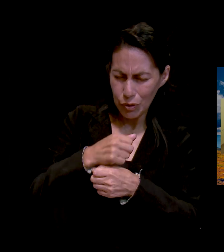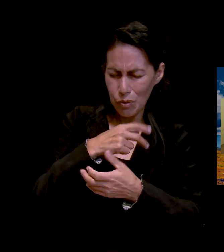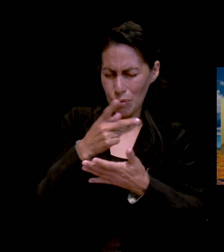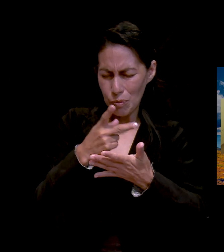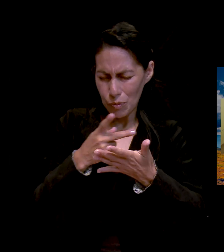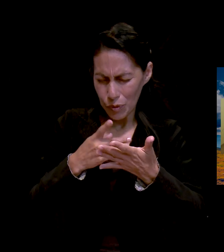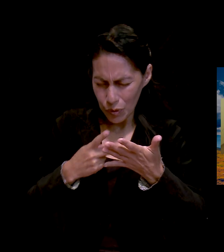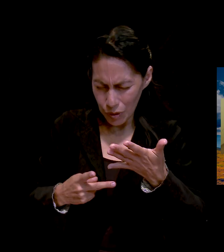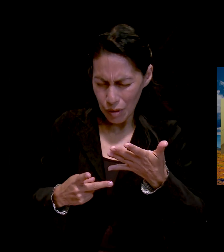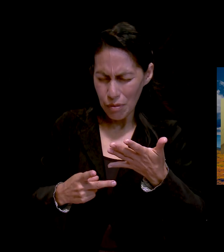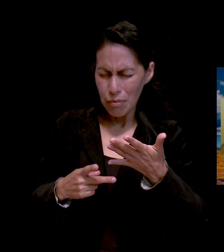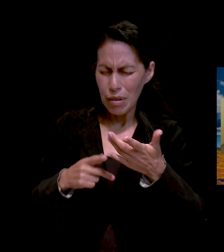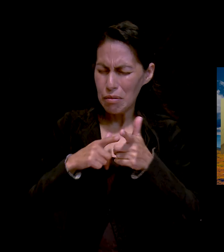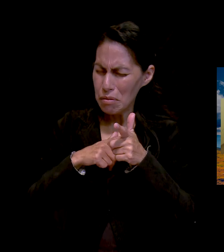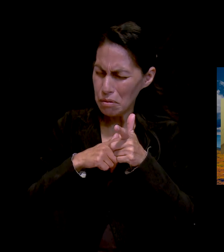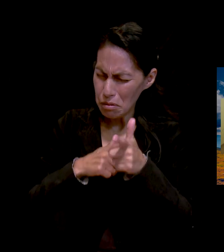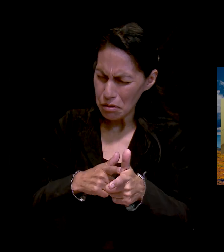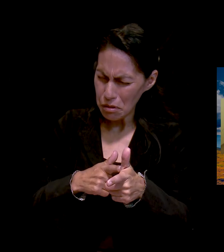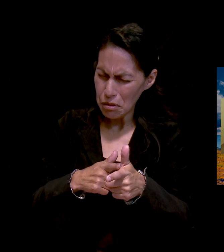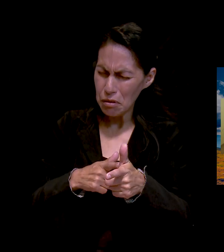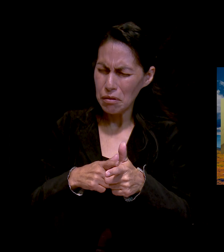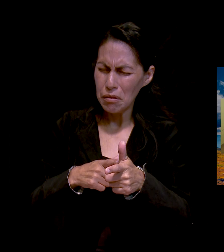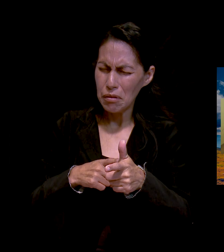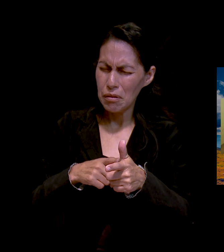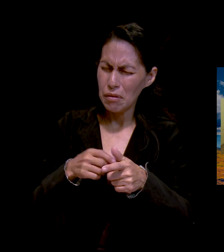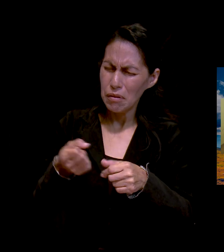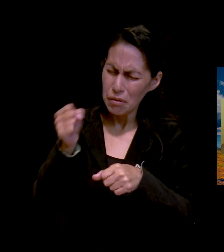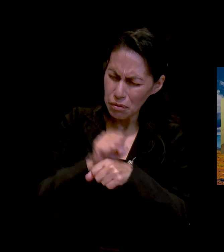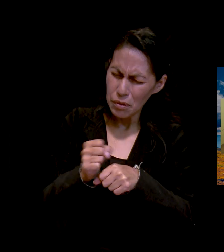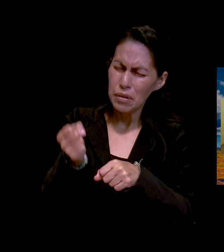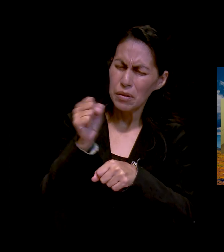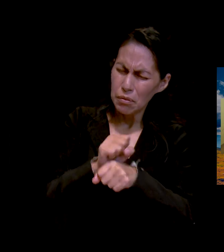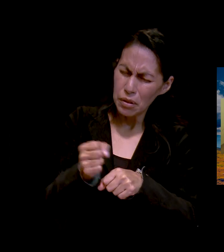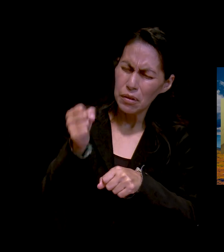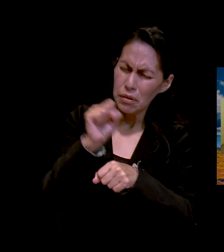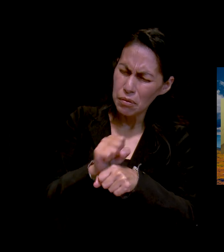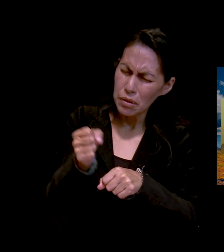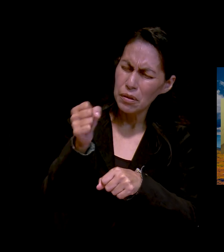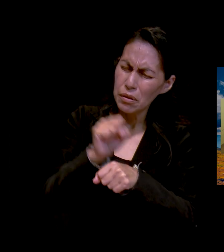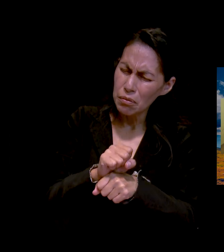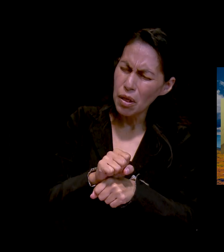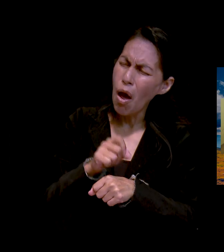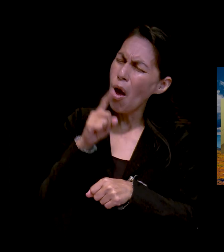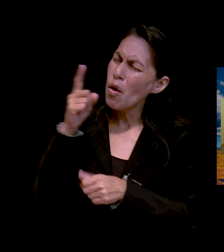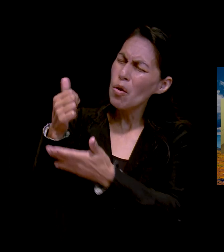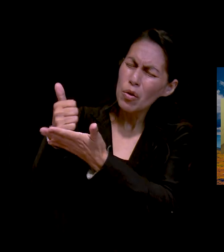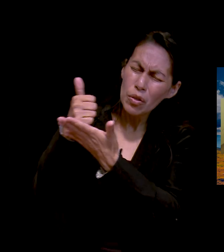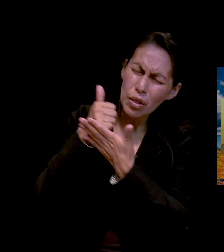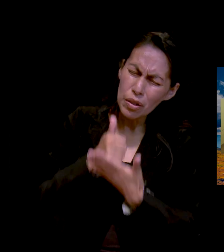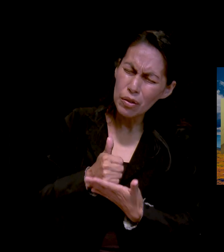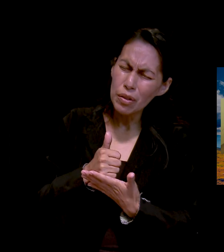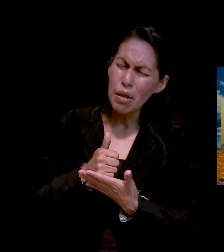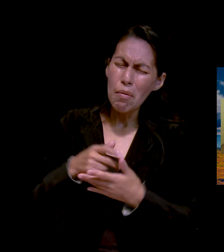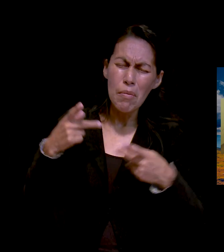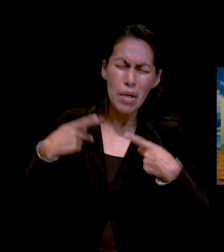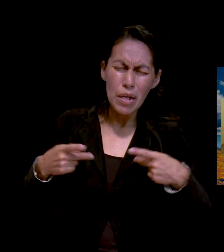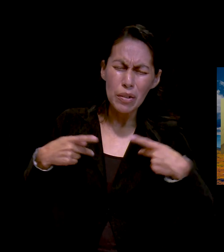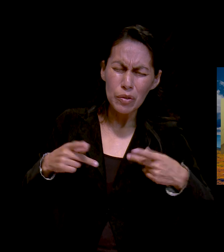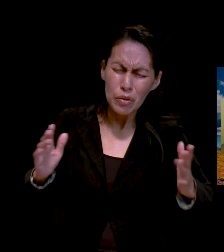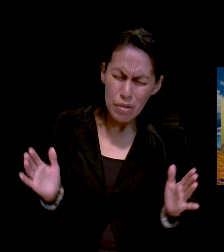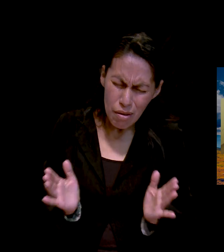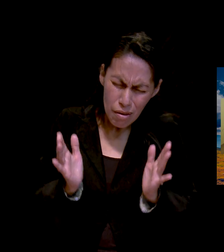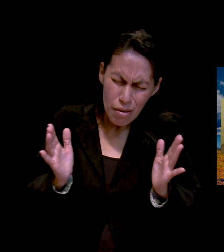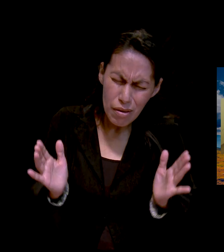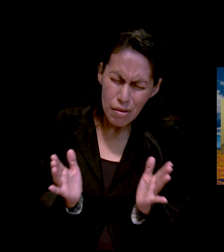Porque has sido bueno y has podido ayudar, animar y consolar a mucha gente que ha